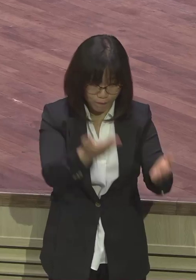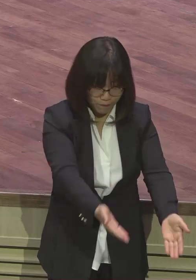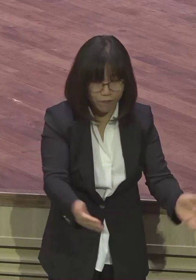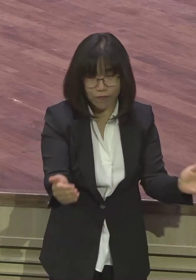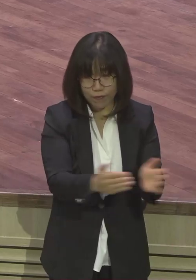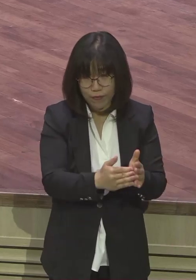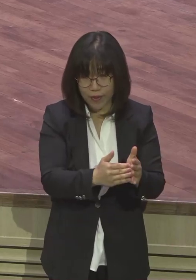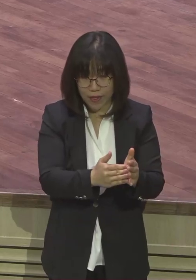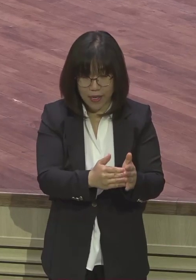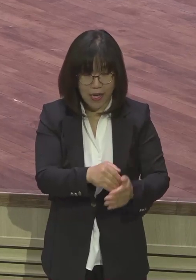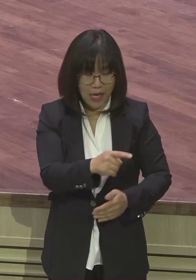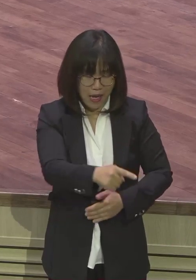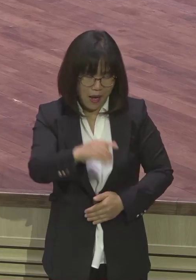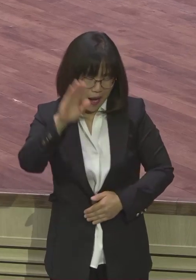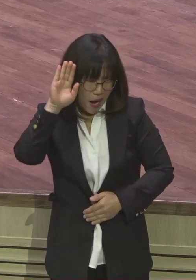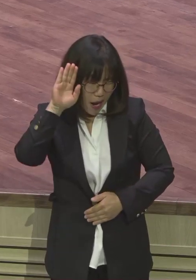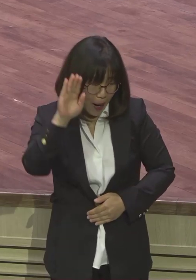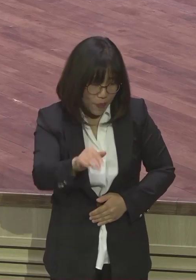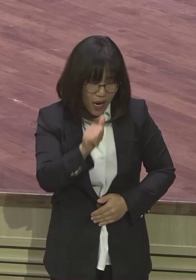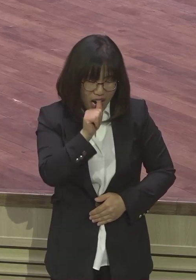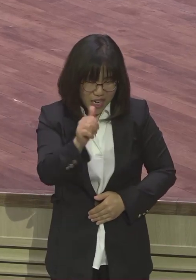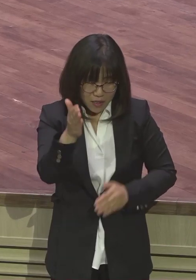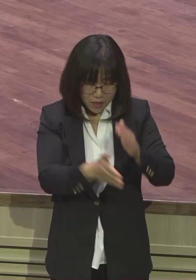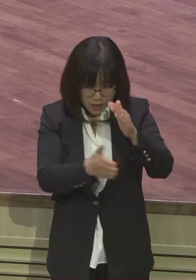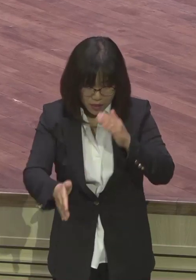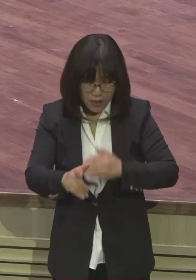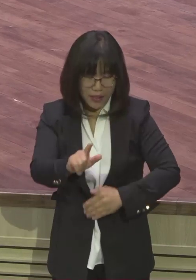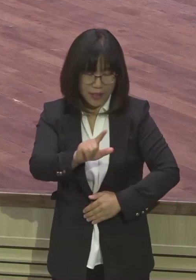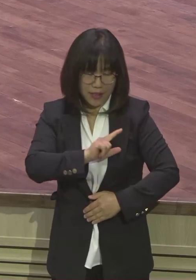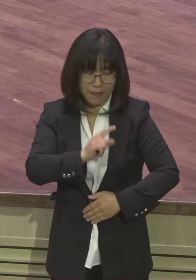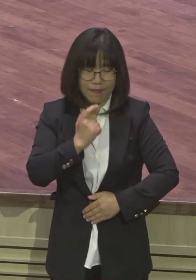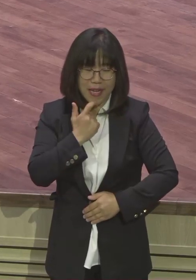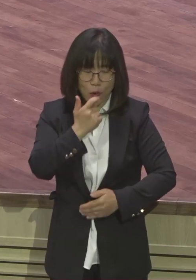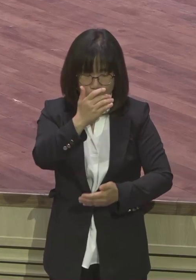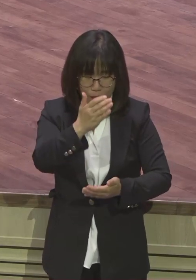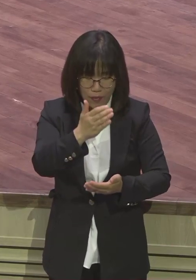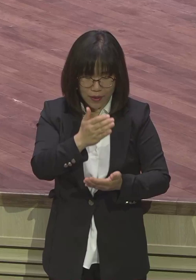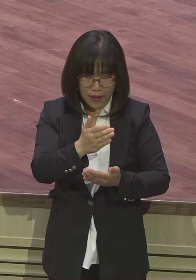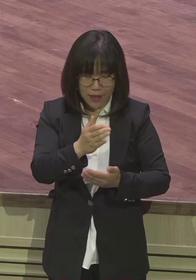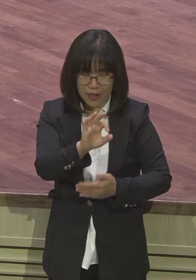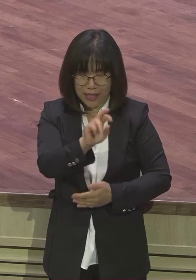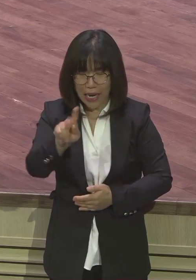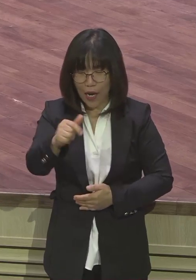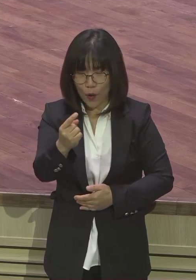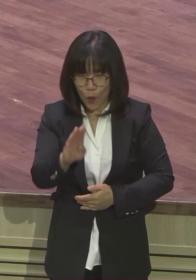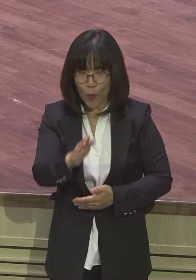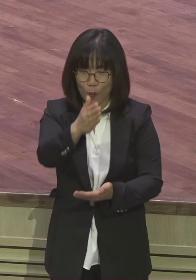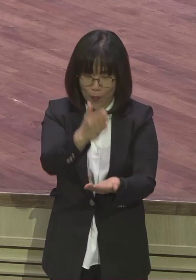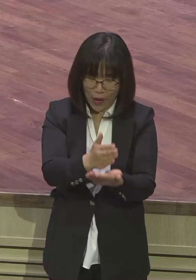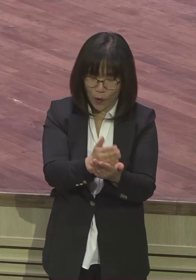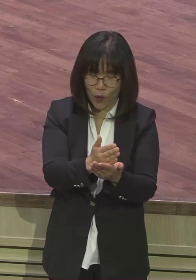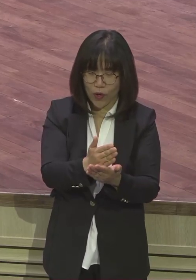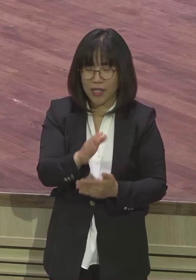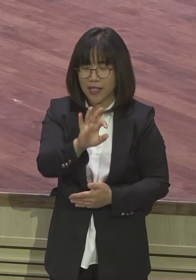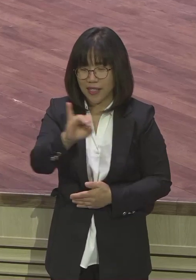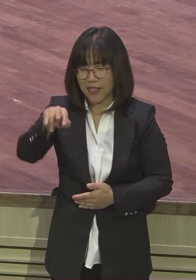다시는 뭐요? 야곱이라 하지 말고 이스라엘이라 하라. 이름 바꿔주셨어요. 이게 본질적 축복이에요. 다시는